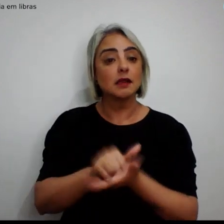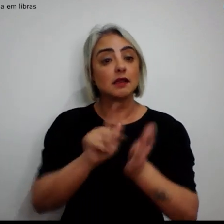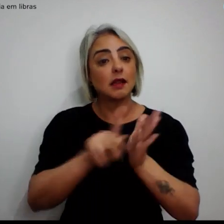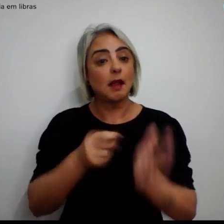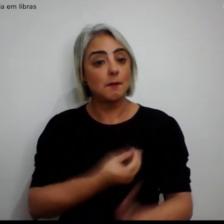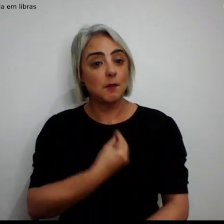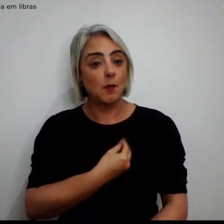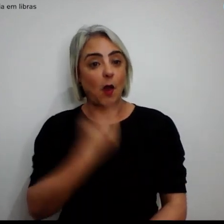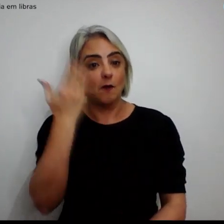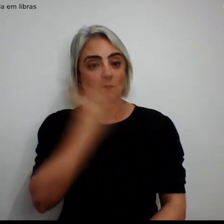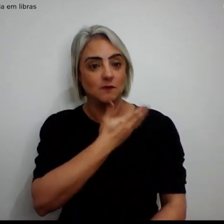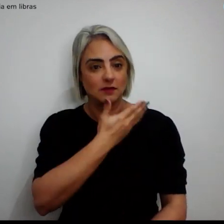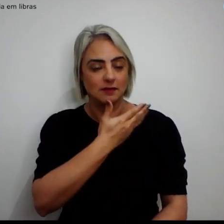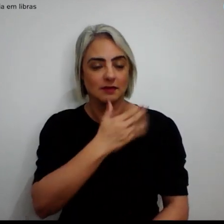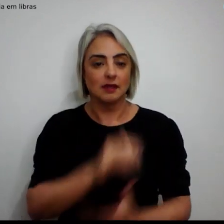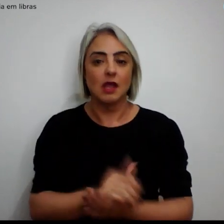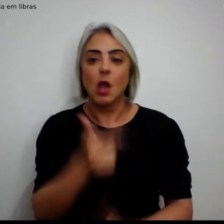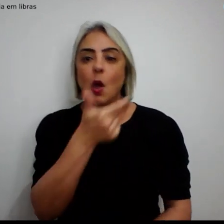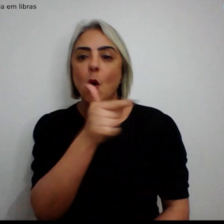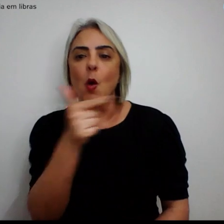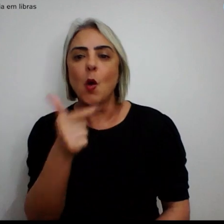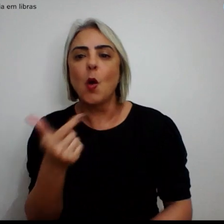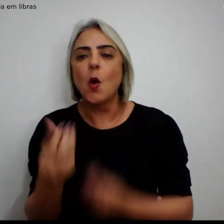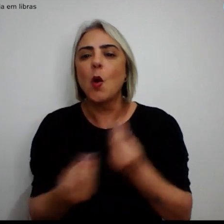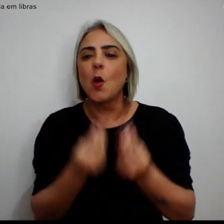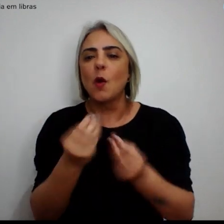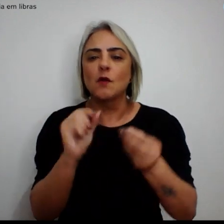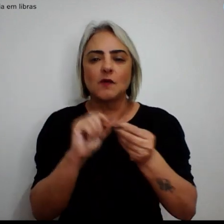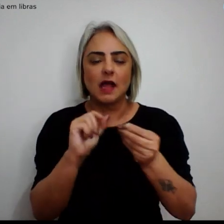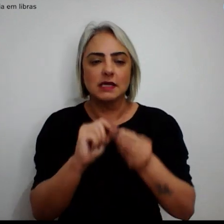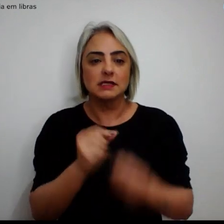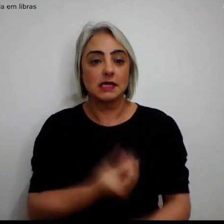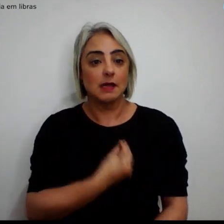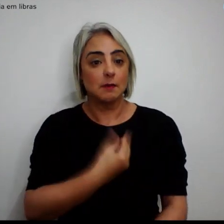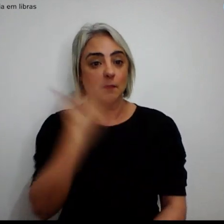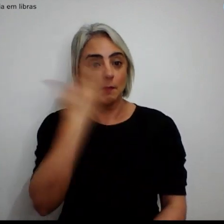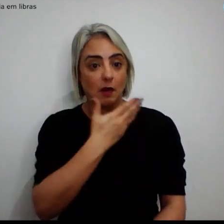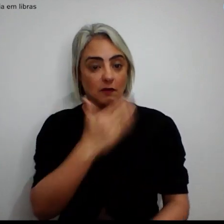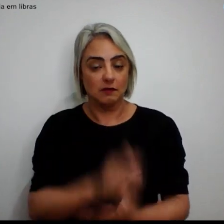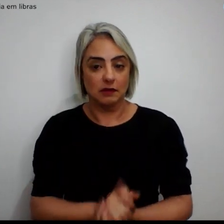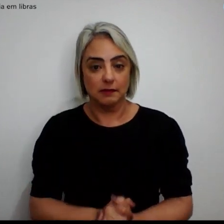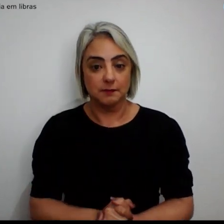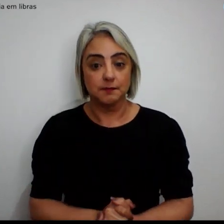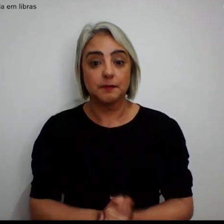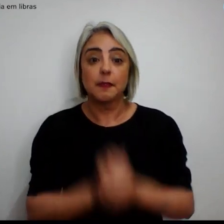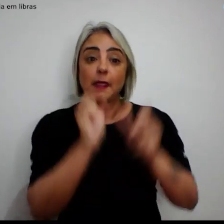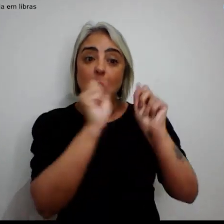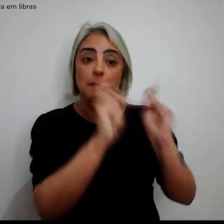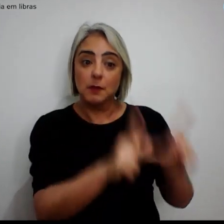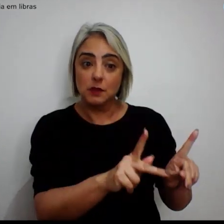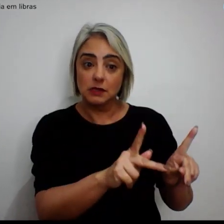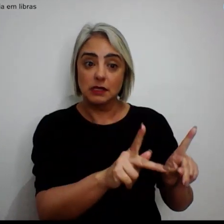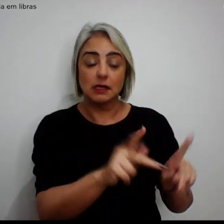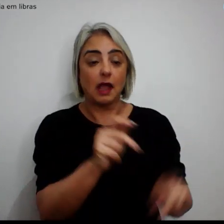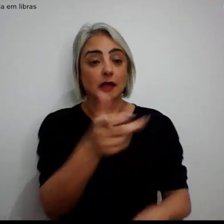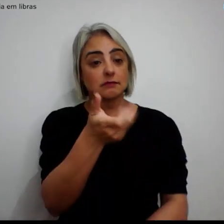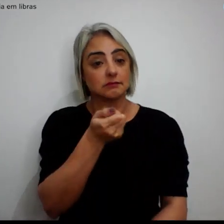Vida. Outras formas de fazer a prova de vida Aposentados e pensionistas